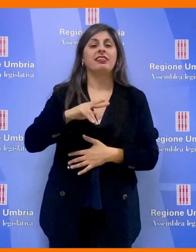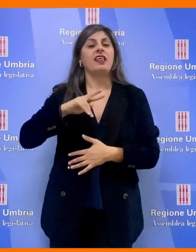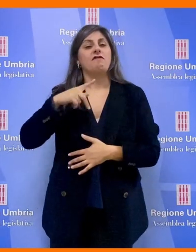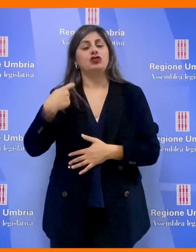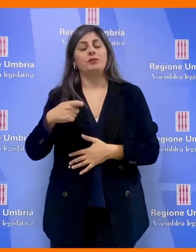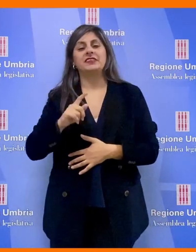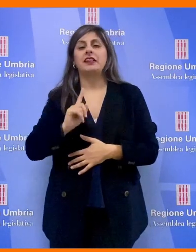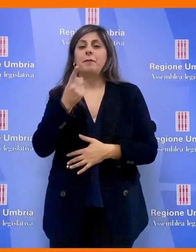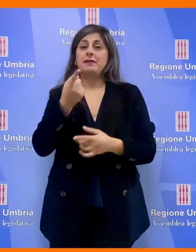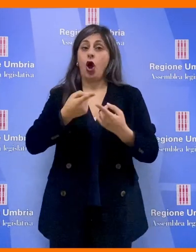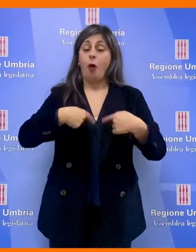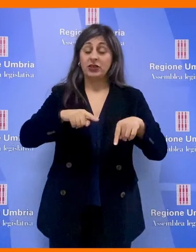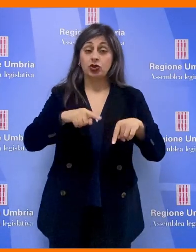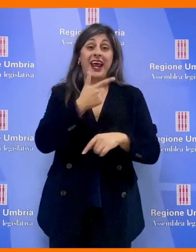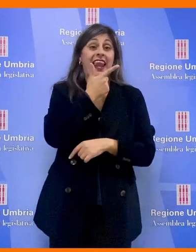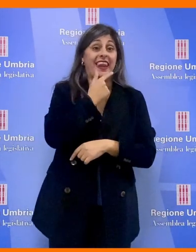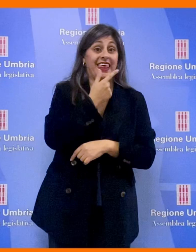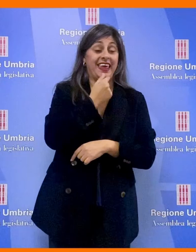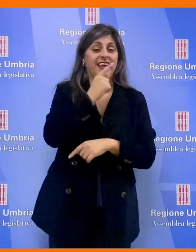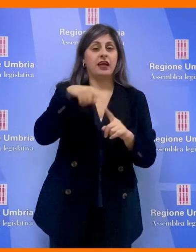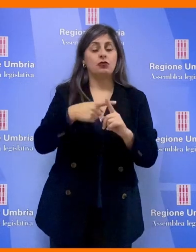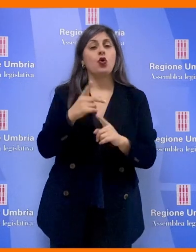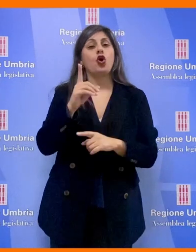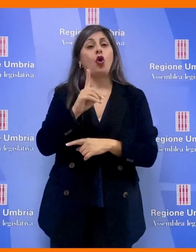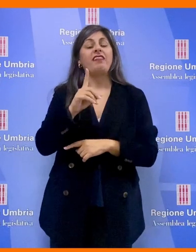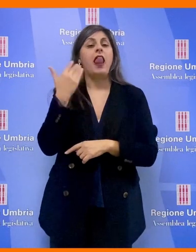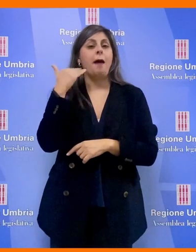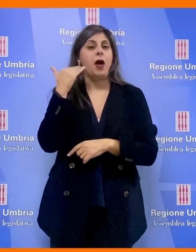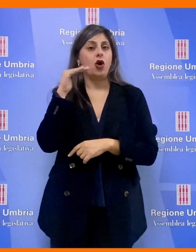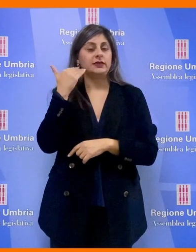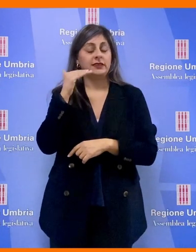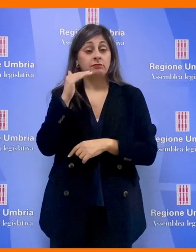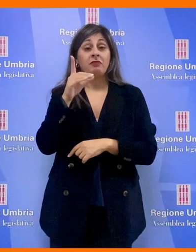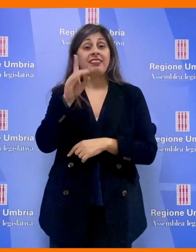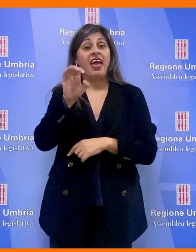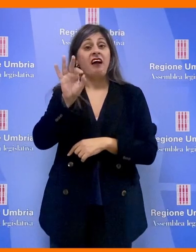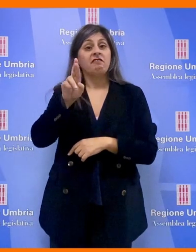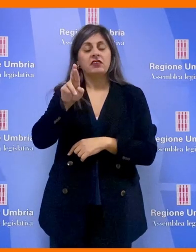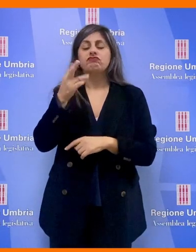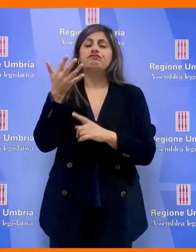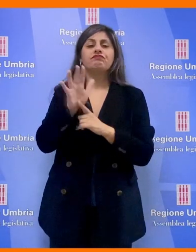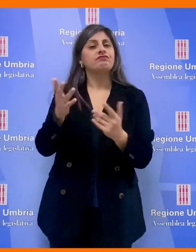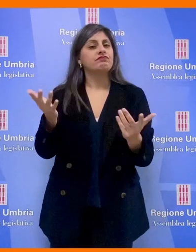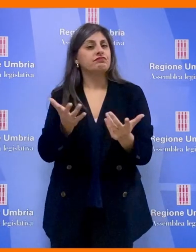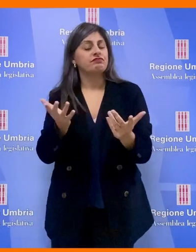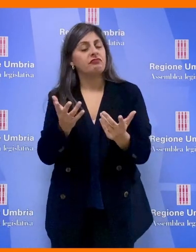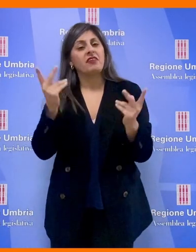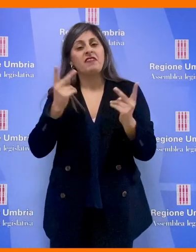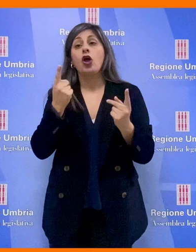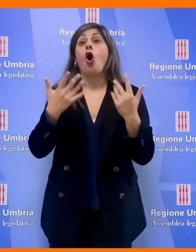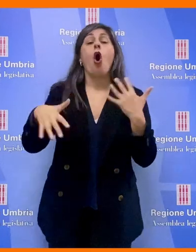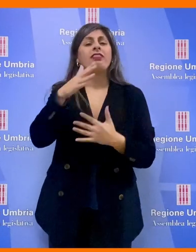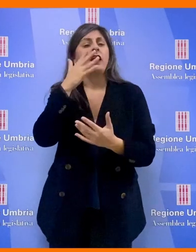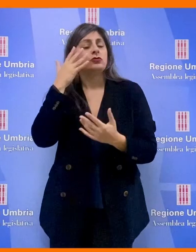vicepresidente della prima commissione, Daniele Nicchi e Donatella Porzi. Il DEFR mostra come, nonostante il